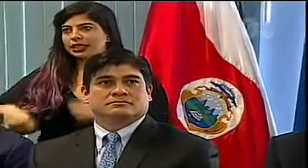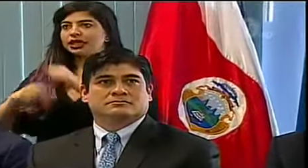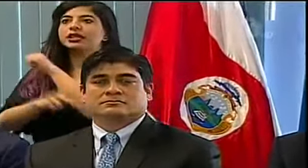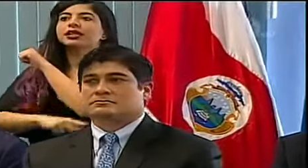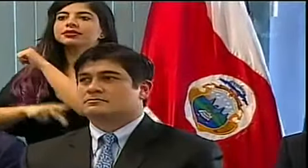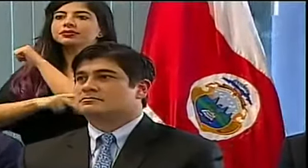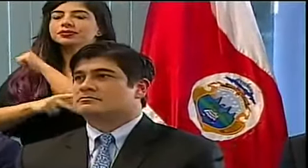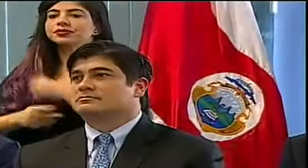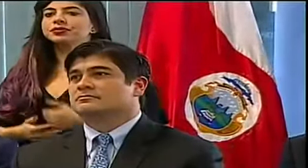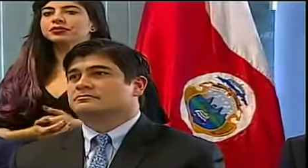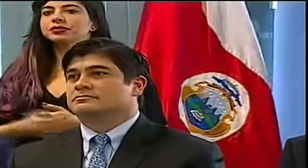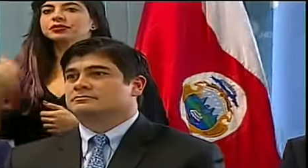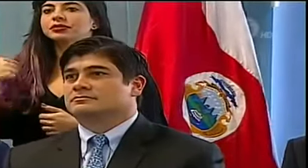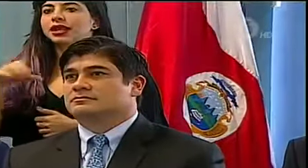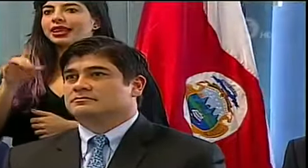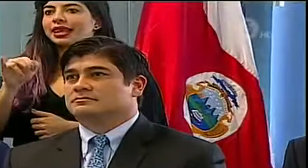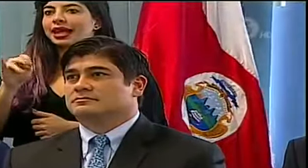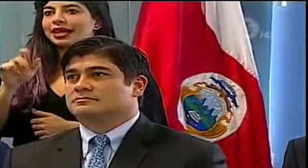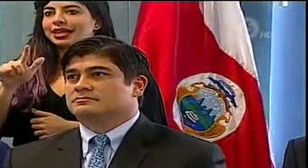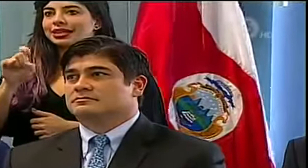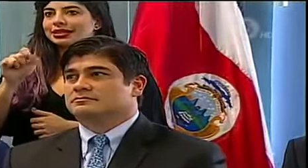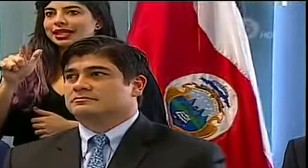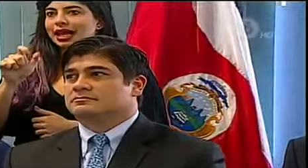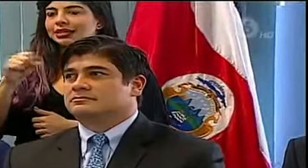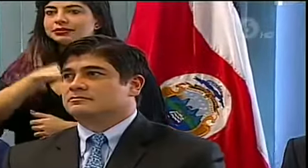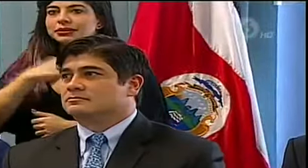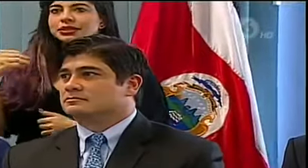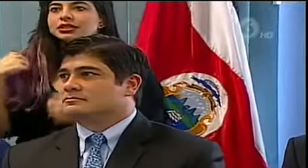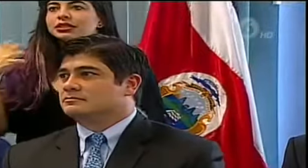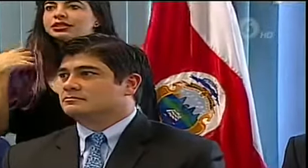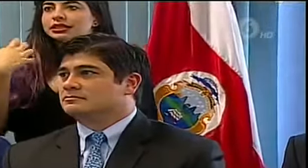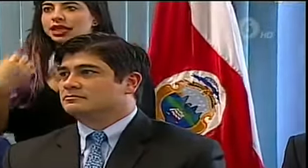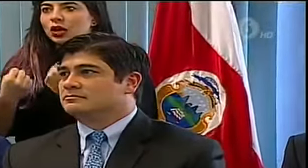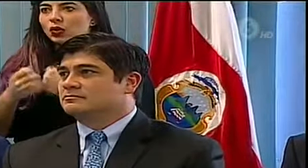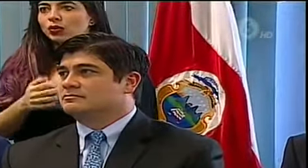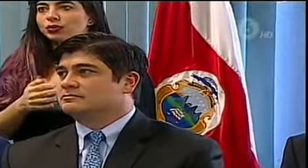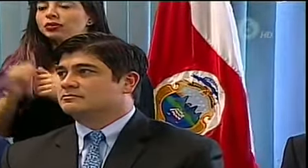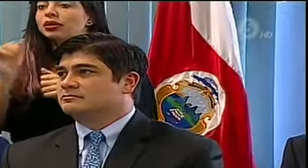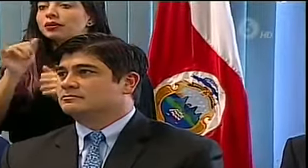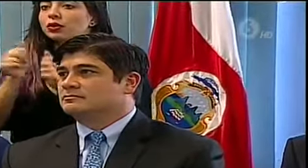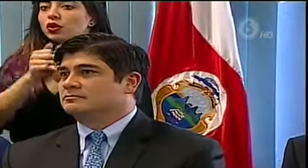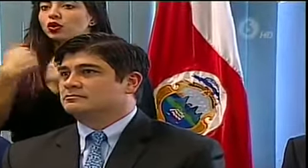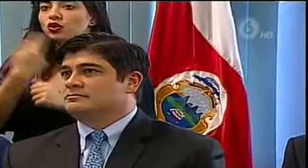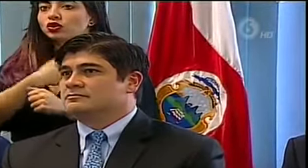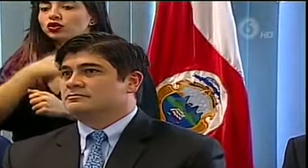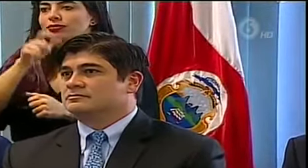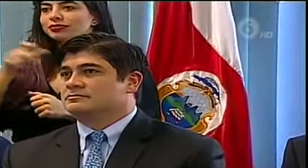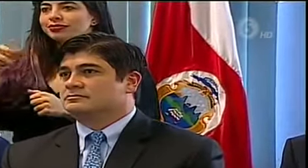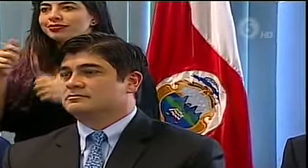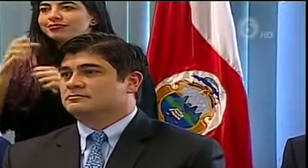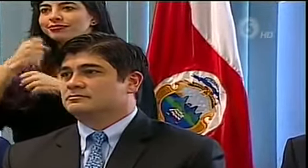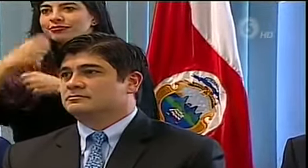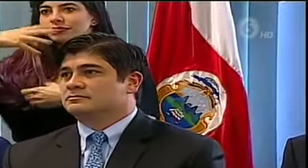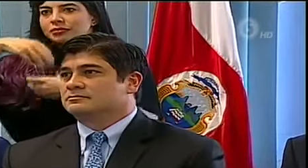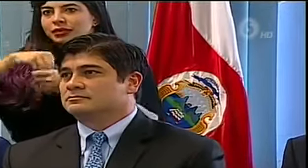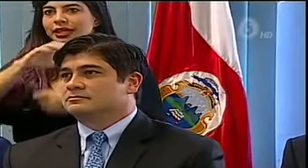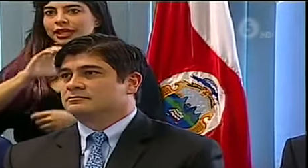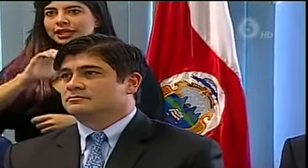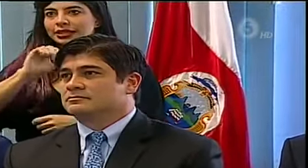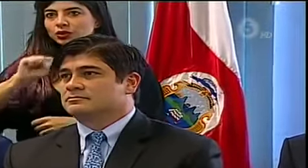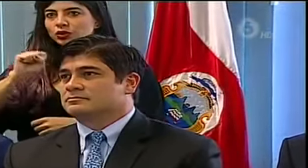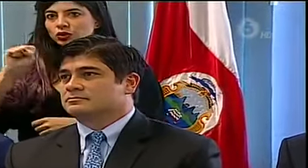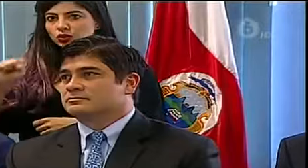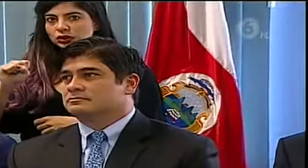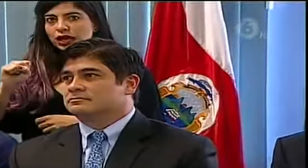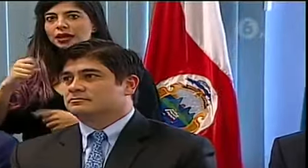En este momento la conferencia de prensa se encuentra el centro de operaciones de emergencia con el presidente